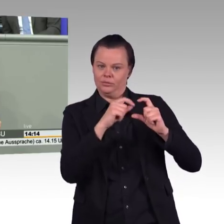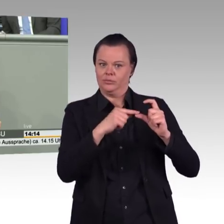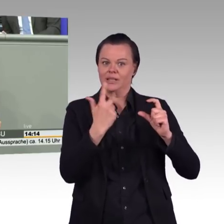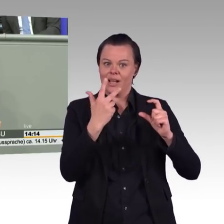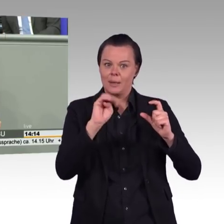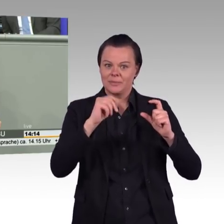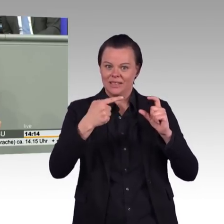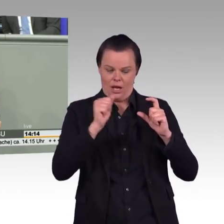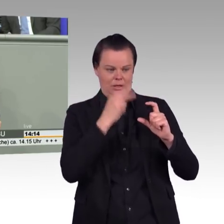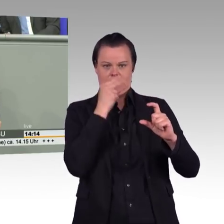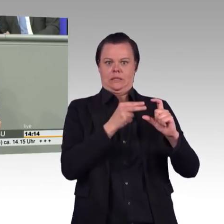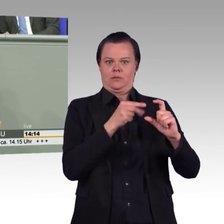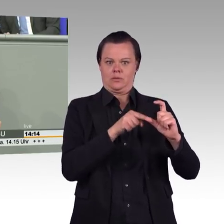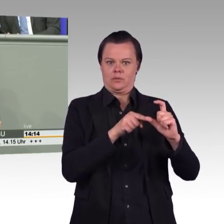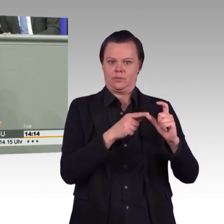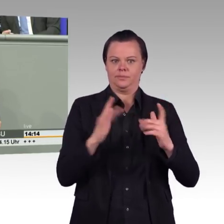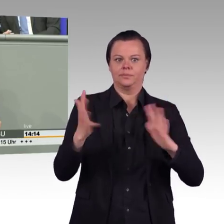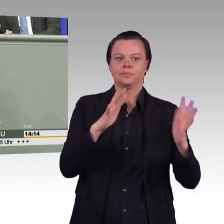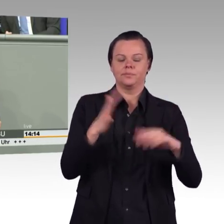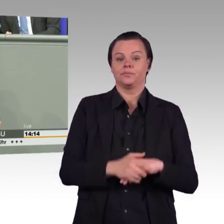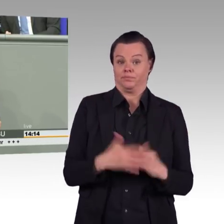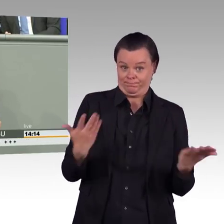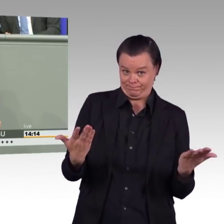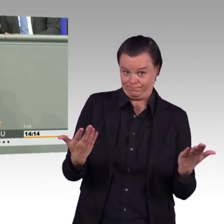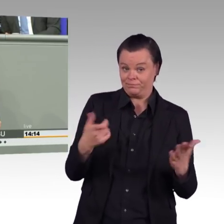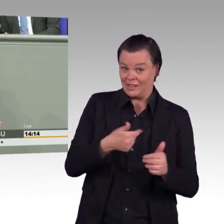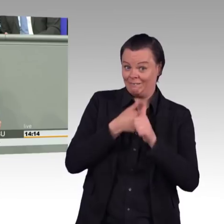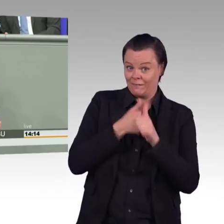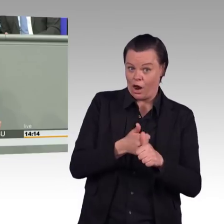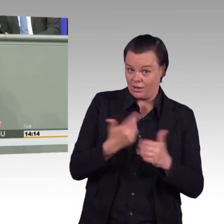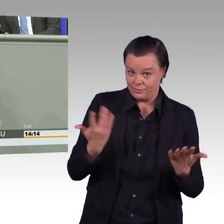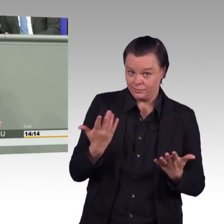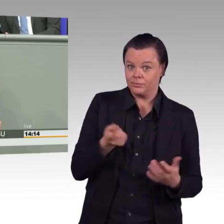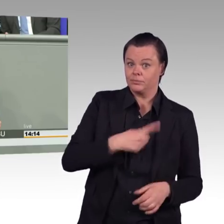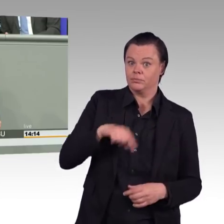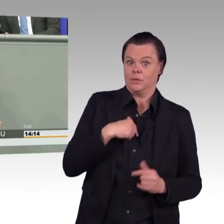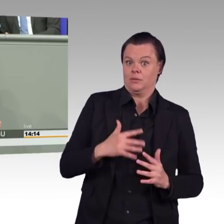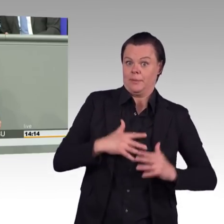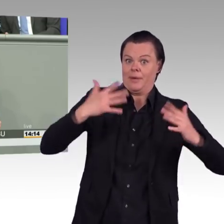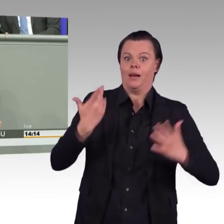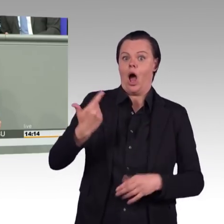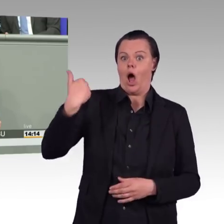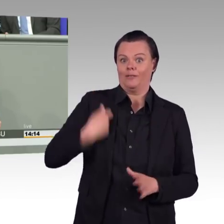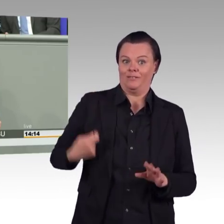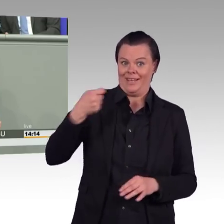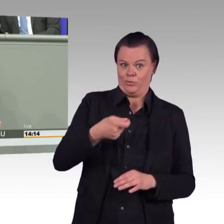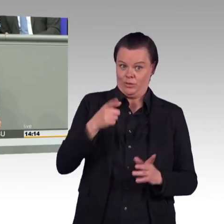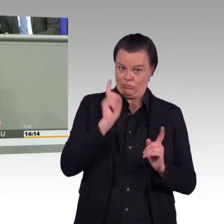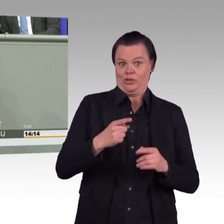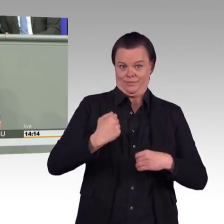gemeinsam unseren damaligen Finanzstaatssekretär überzeugen müssen, dass diese Situation nicht Ländersache ist, sondern Bundessache,